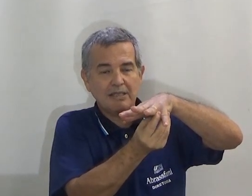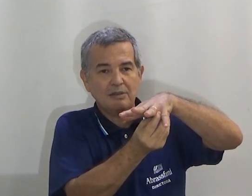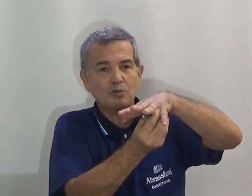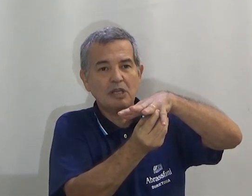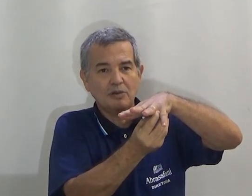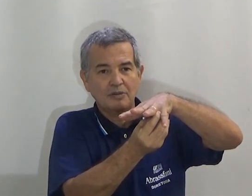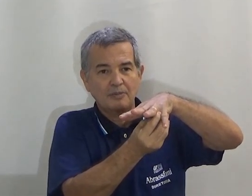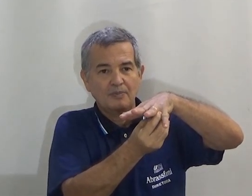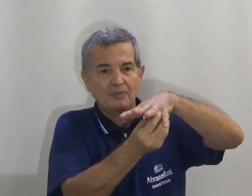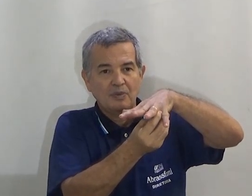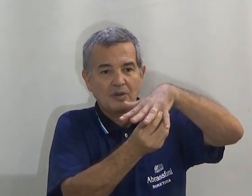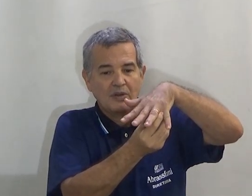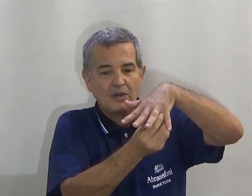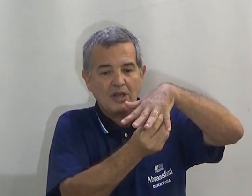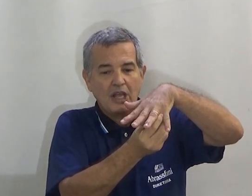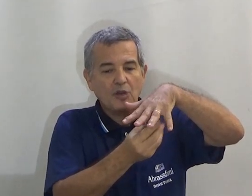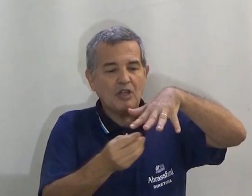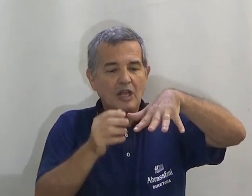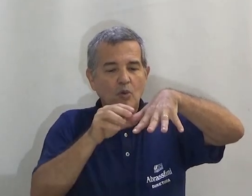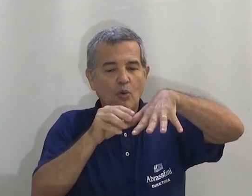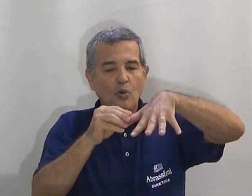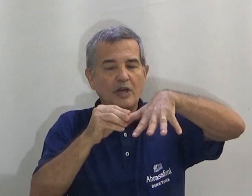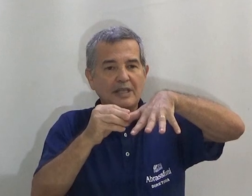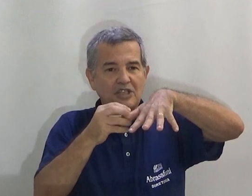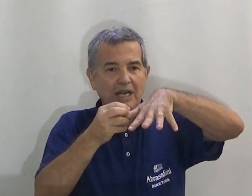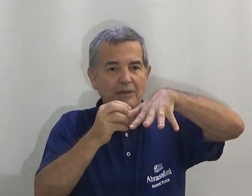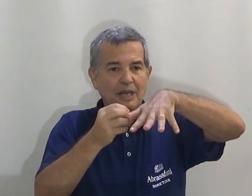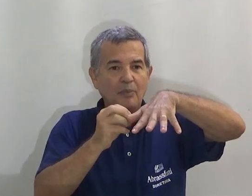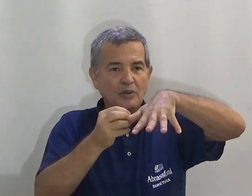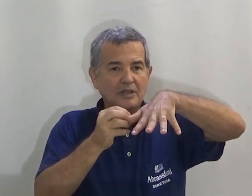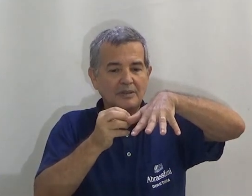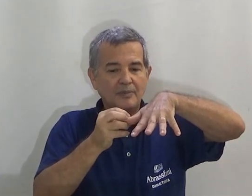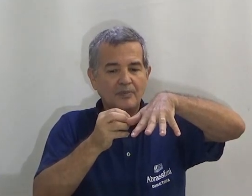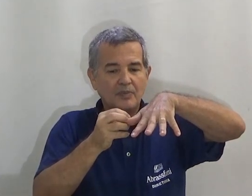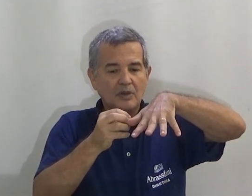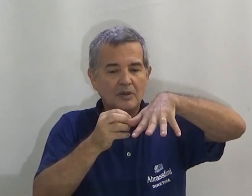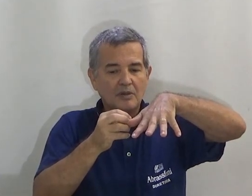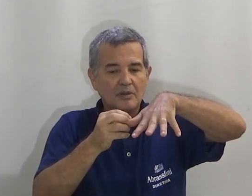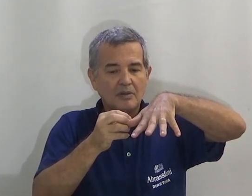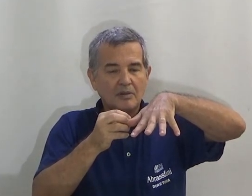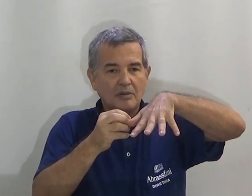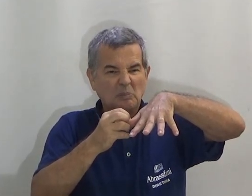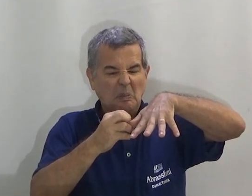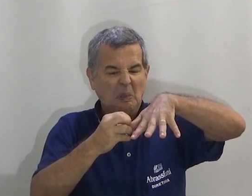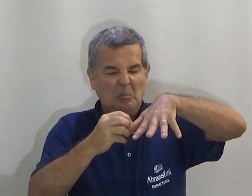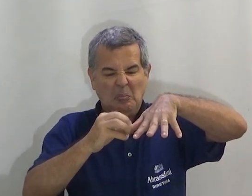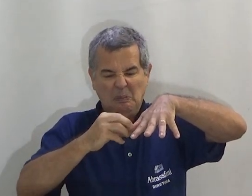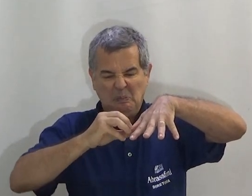base do milho. Eu tenho o que está estragado na ponta,